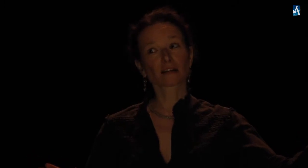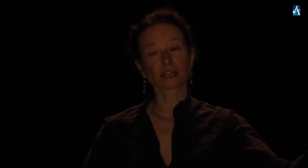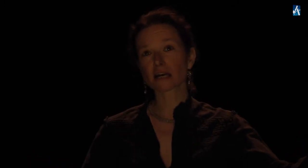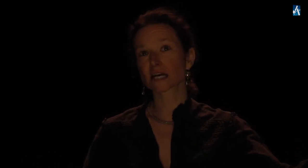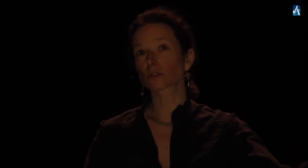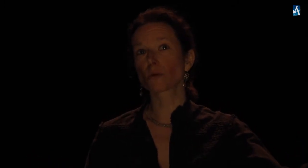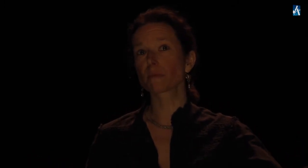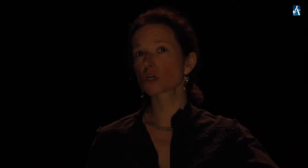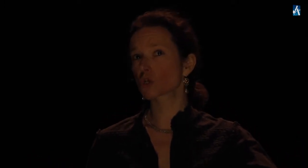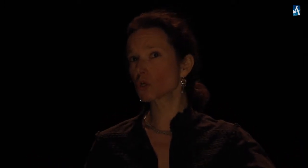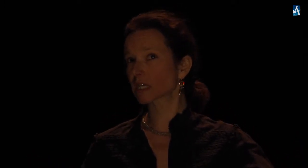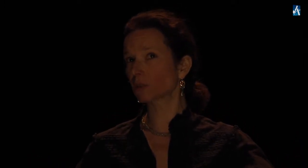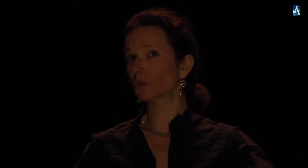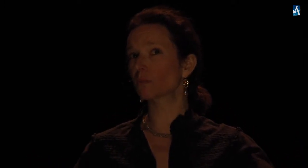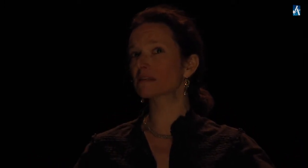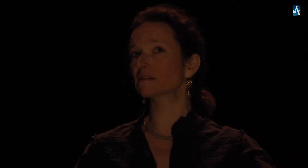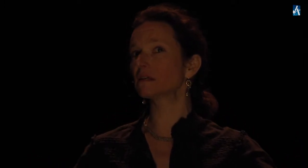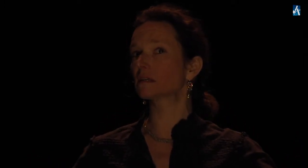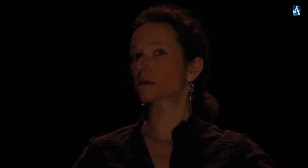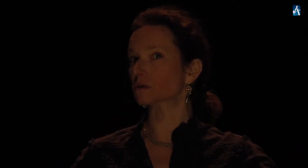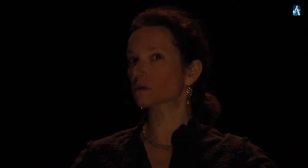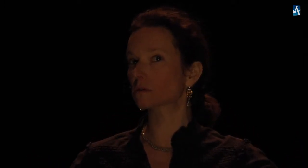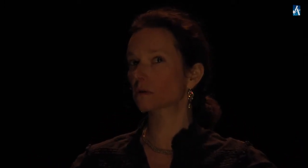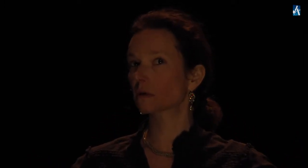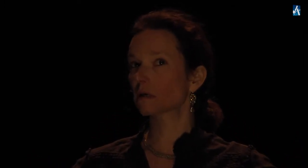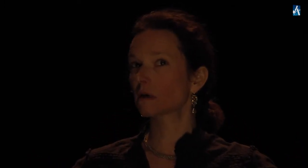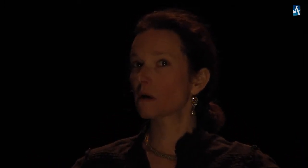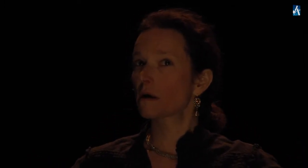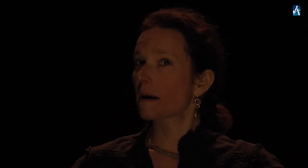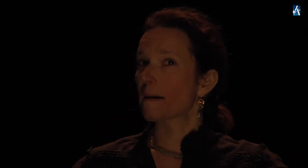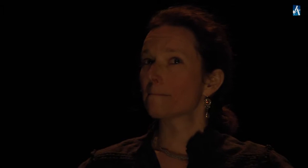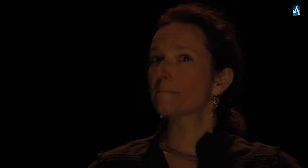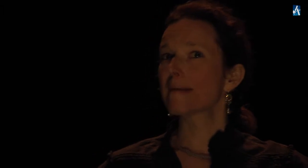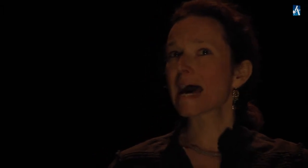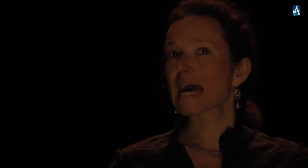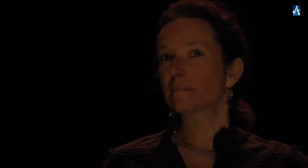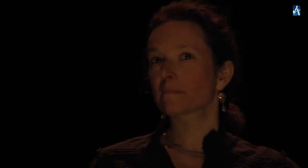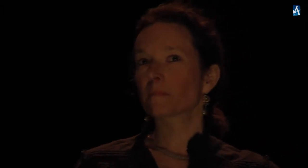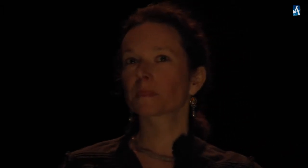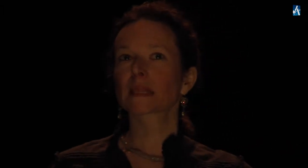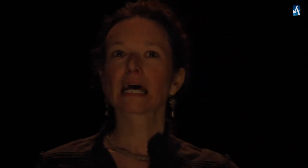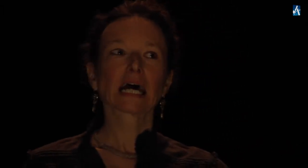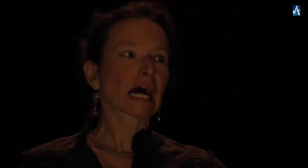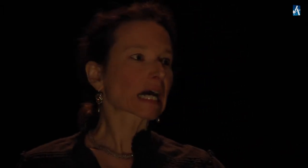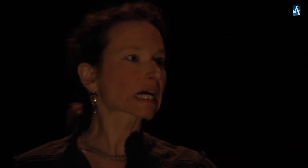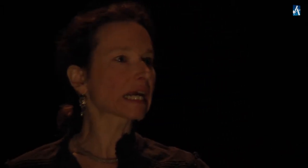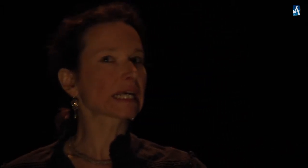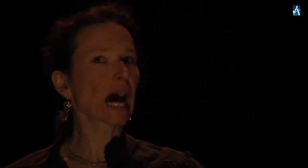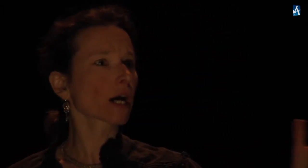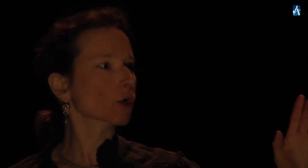adresse a trompé Jusqu'à nos domestiques ! Même, Crégnant que